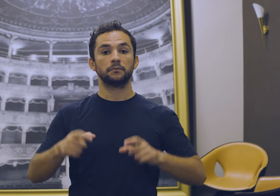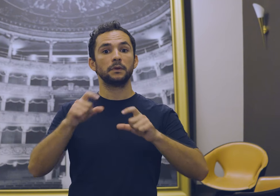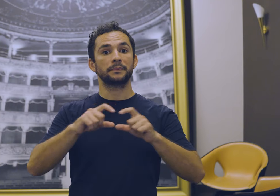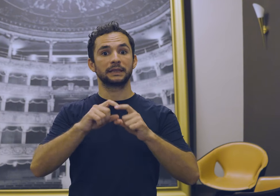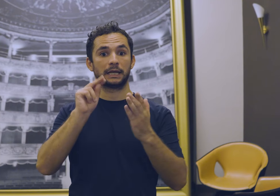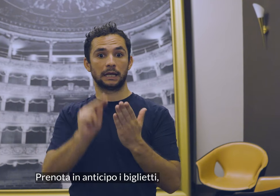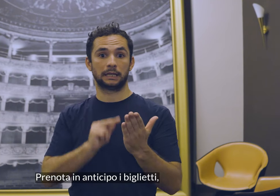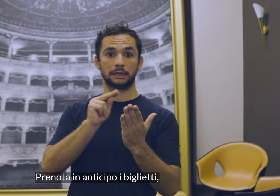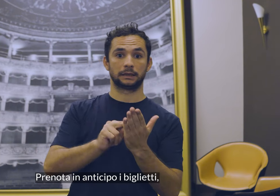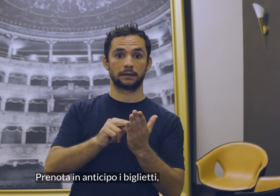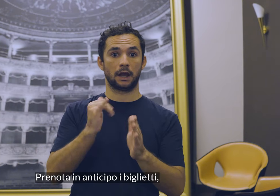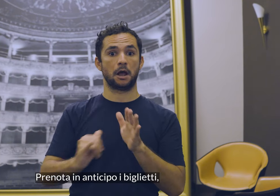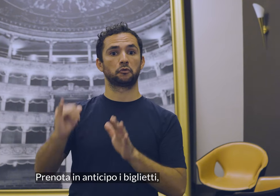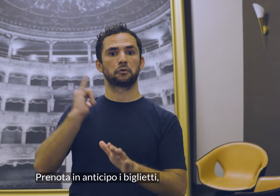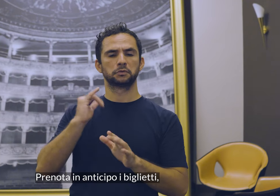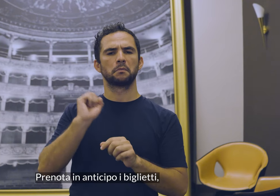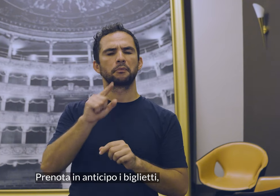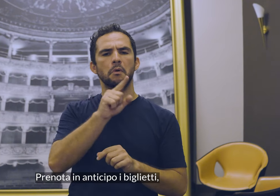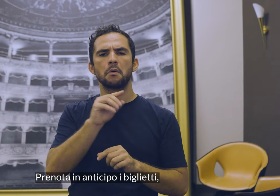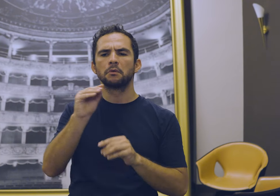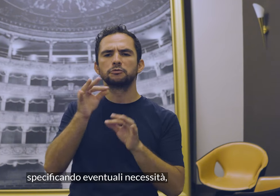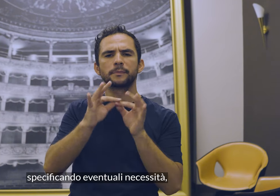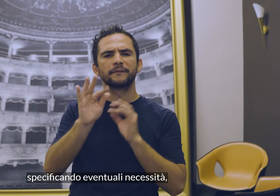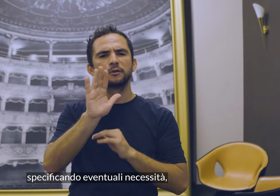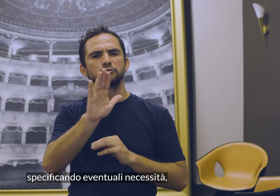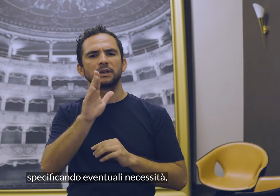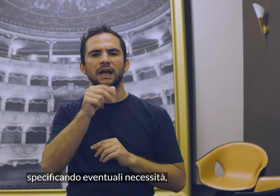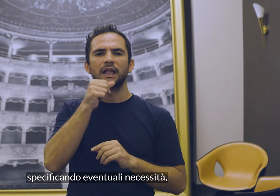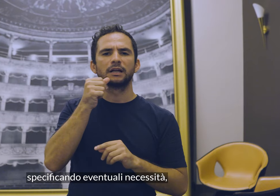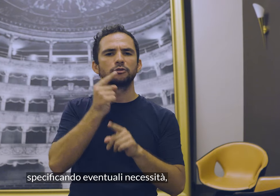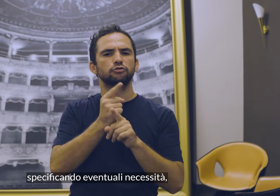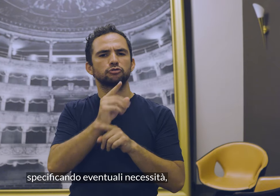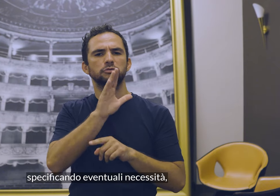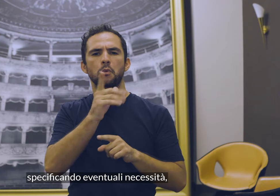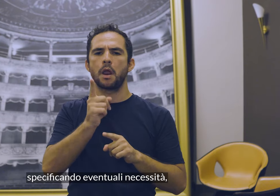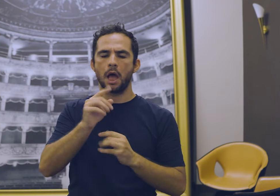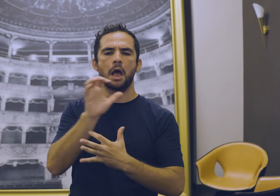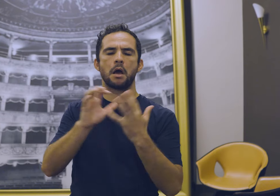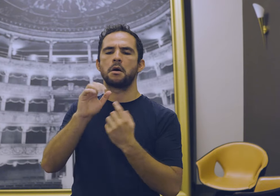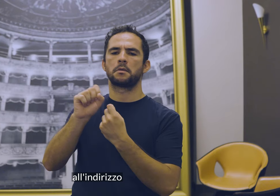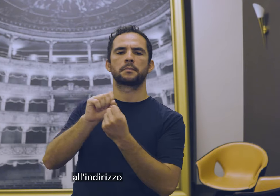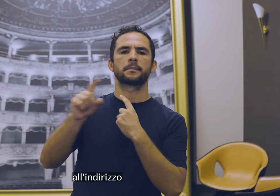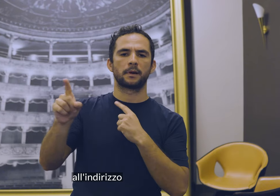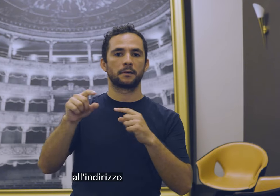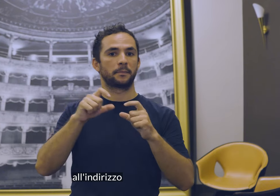Prenota in anticipo i biglietti specificando eventuali necessità all'indirizzo